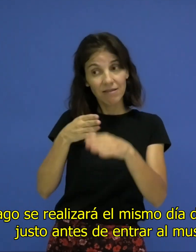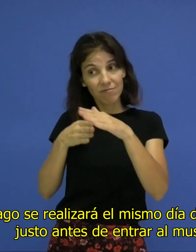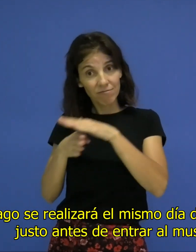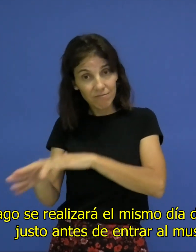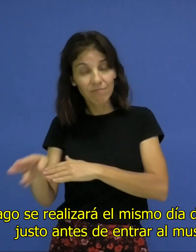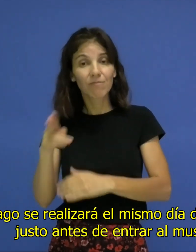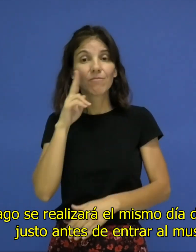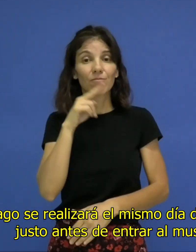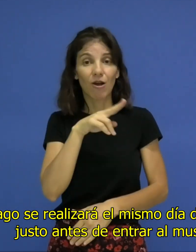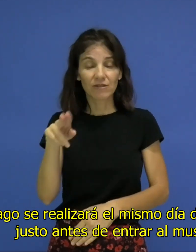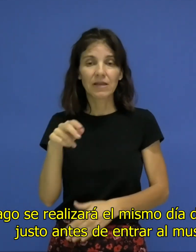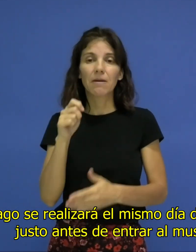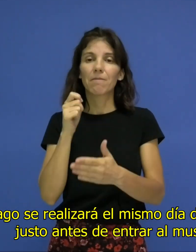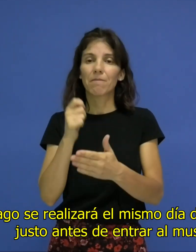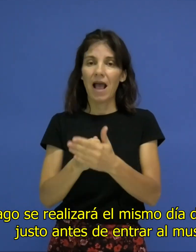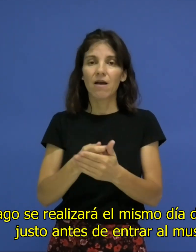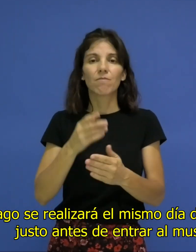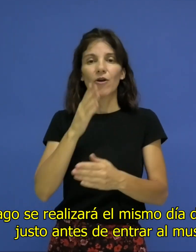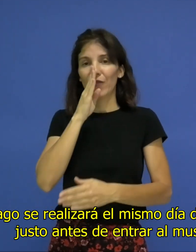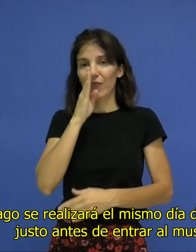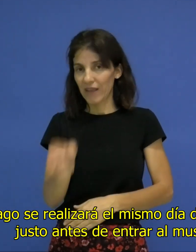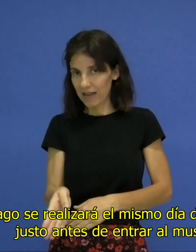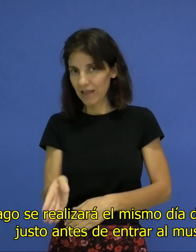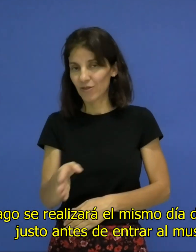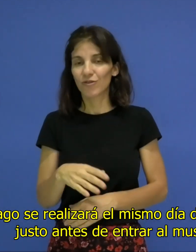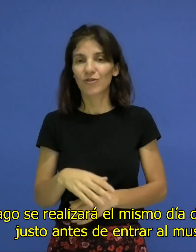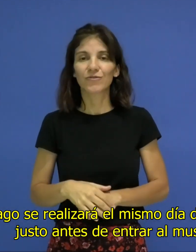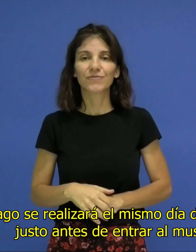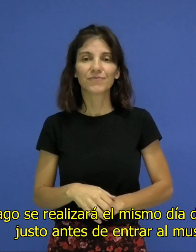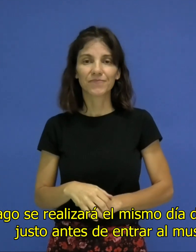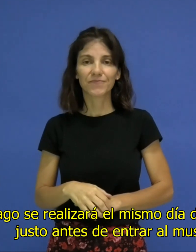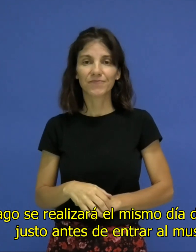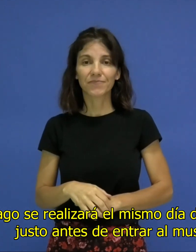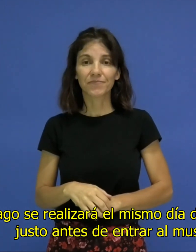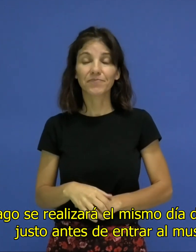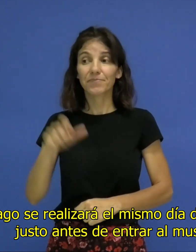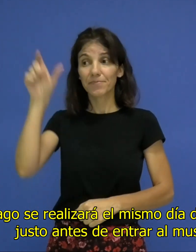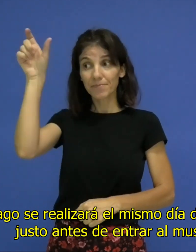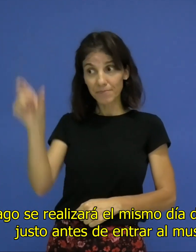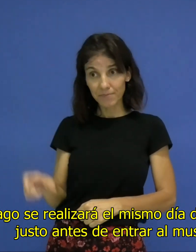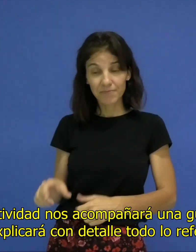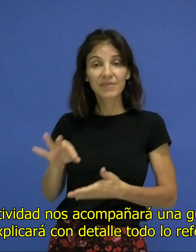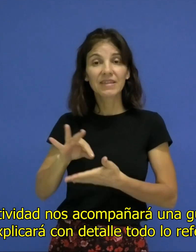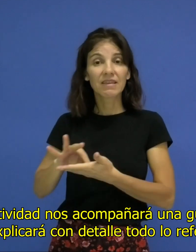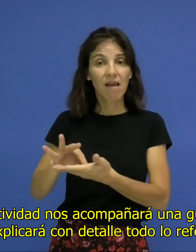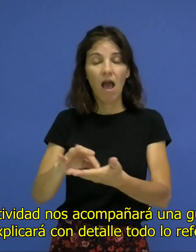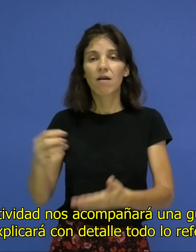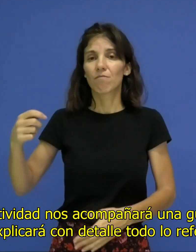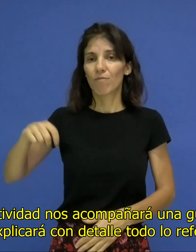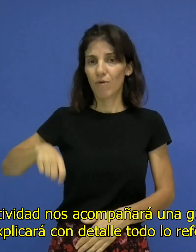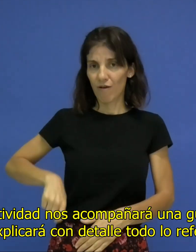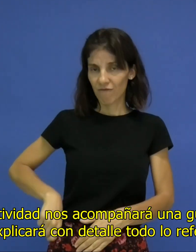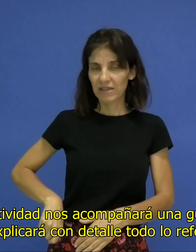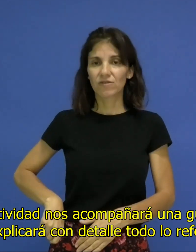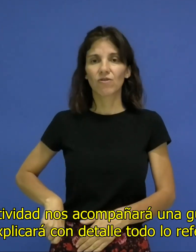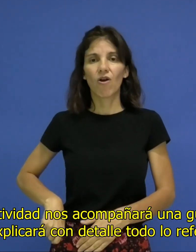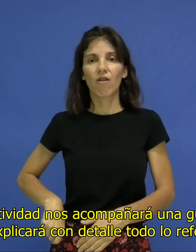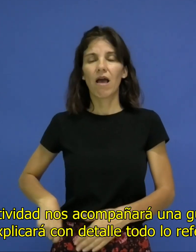El pago se realizará el mismo día de la visita, justo antes de entrar al museo. En la actividad,